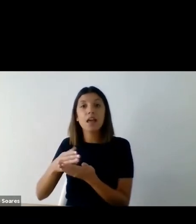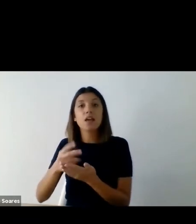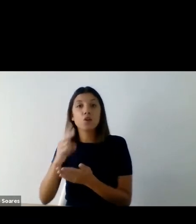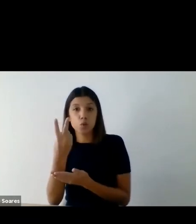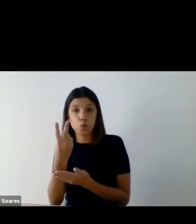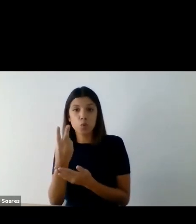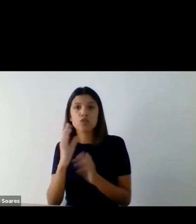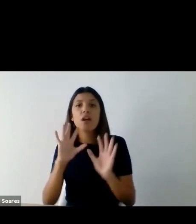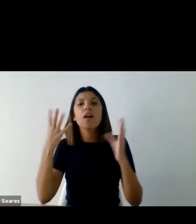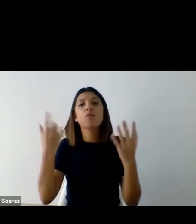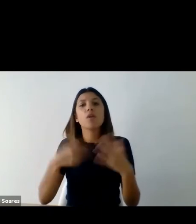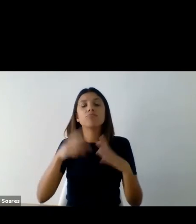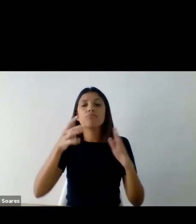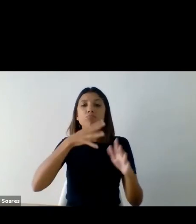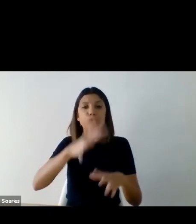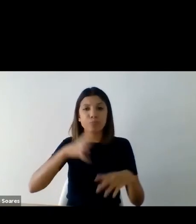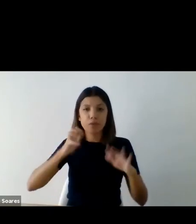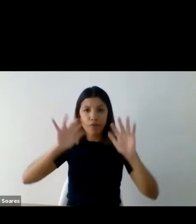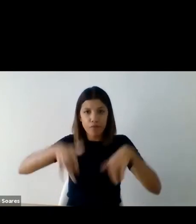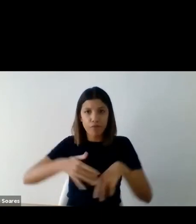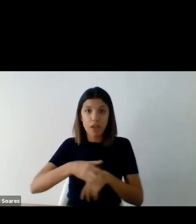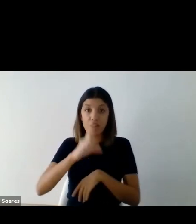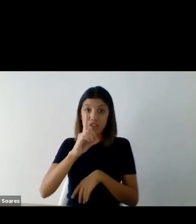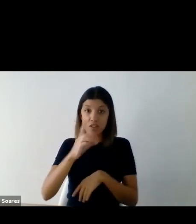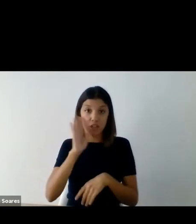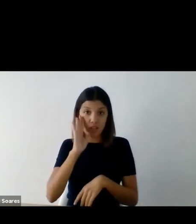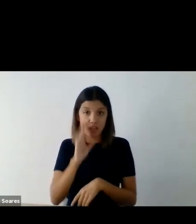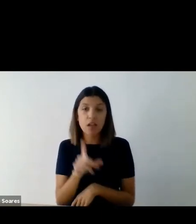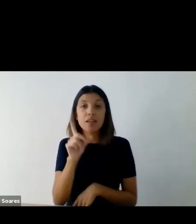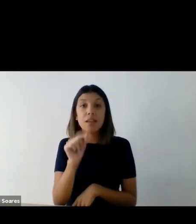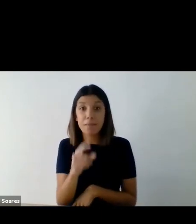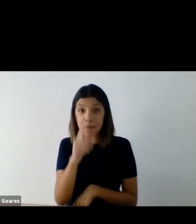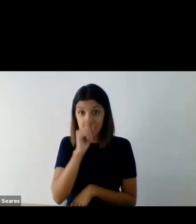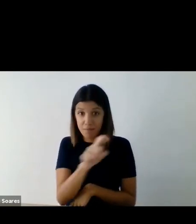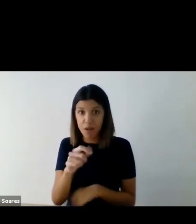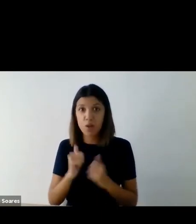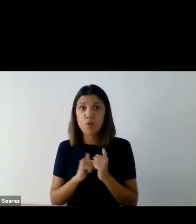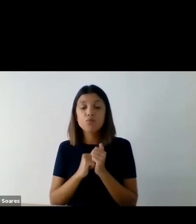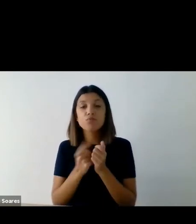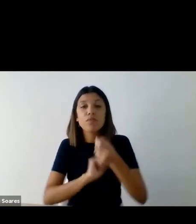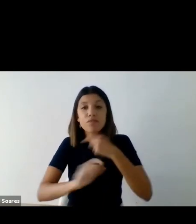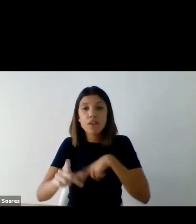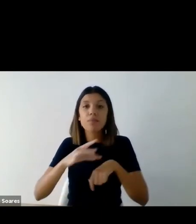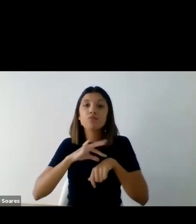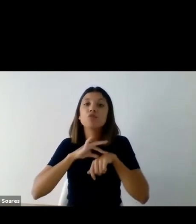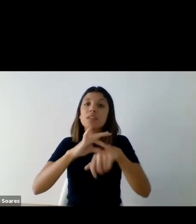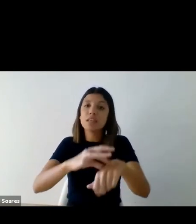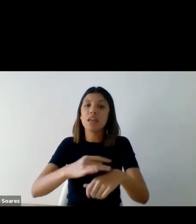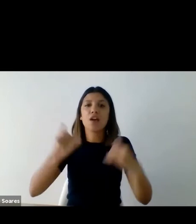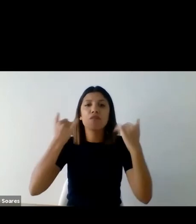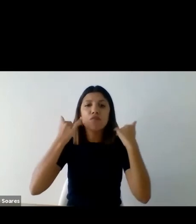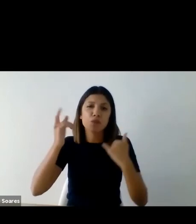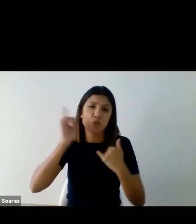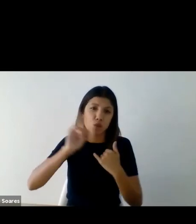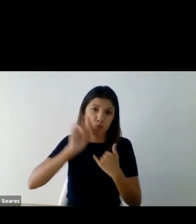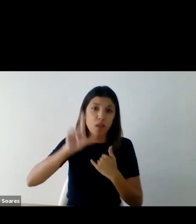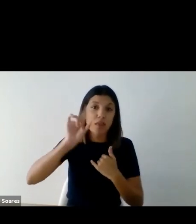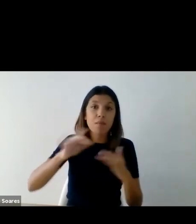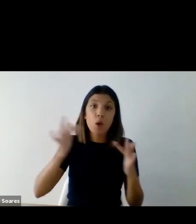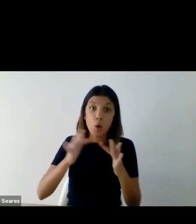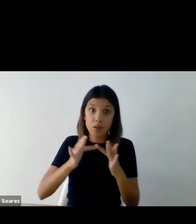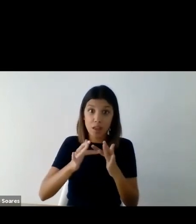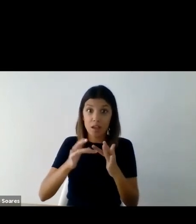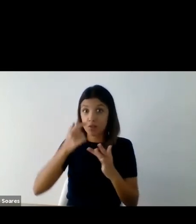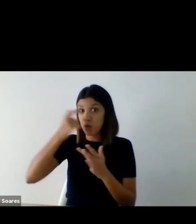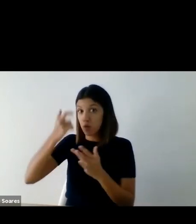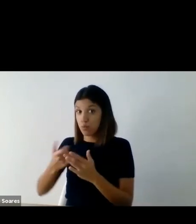18h. Lembro também que enviamos um guia com informações úteis e os contactos da organização que poderão utilizar